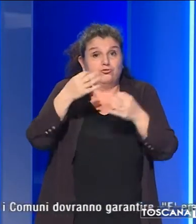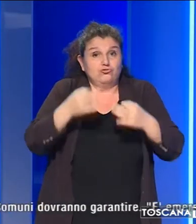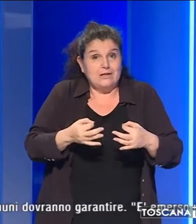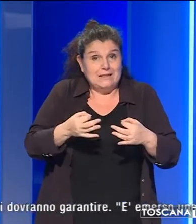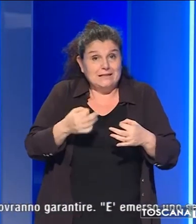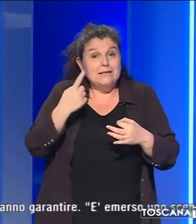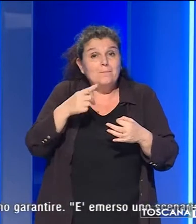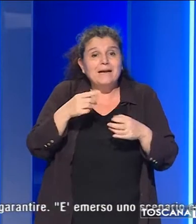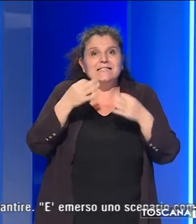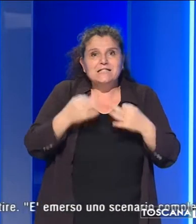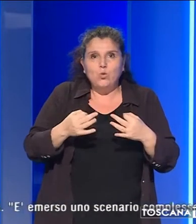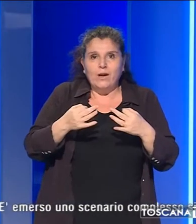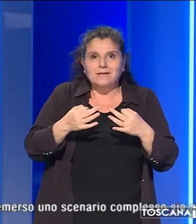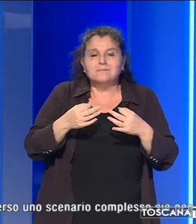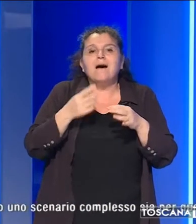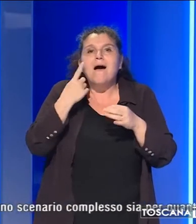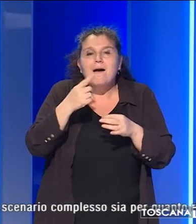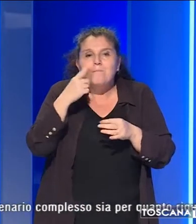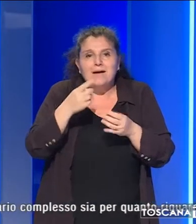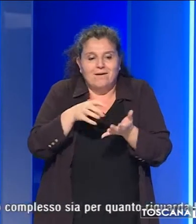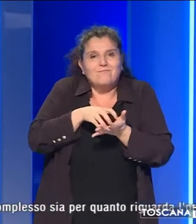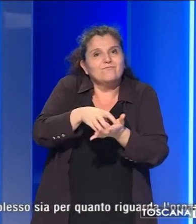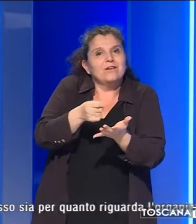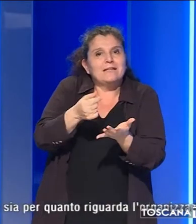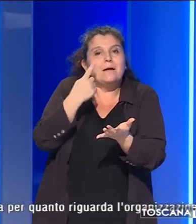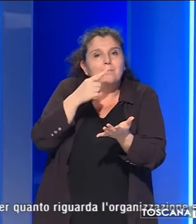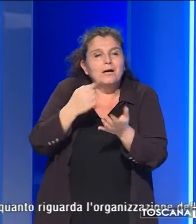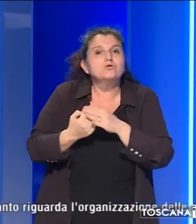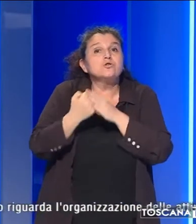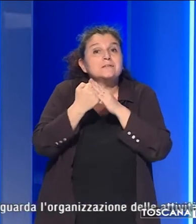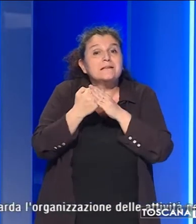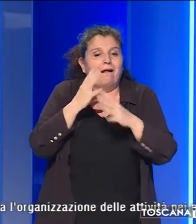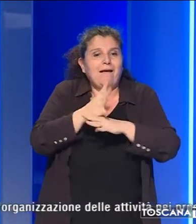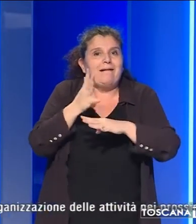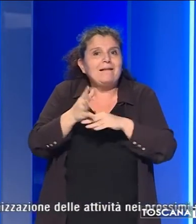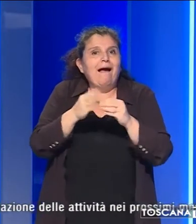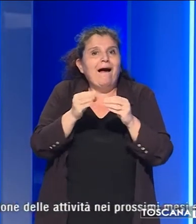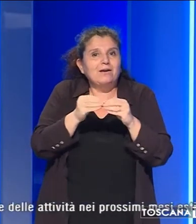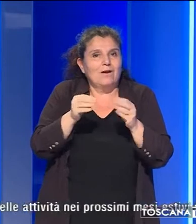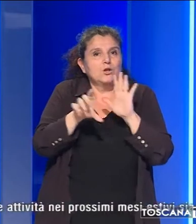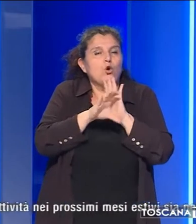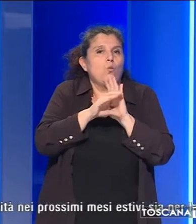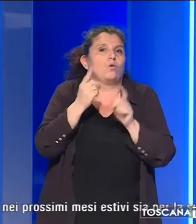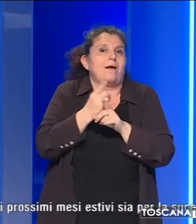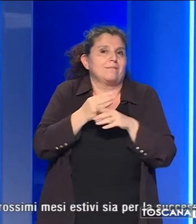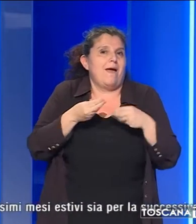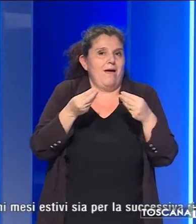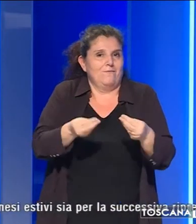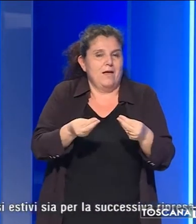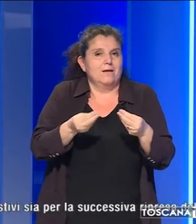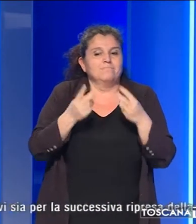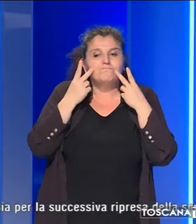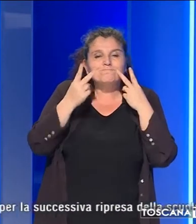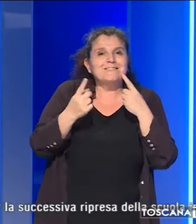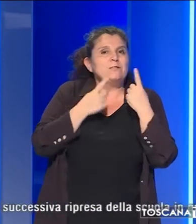e di misure anche finanziarie per sostenere gli interventi che i comuni dovranno garantire. È emerso uno scenario